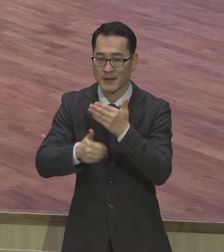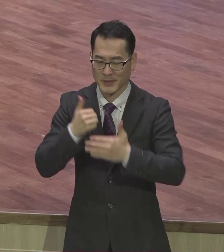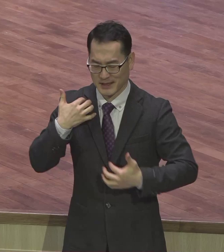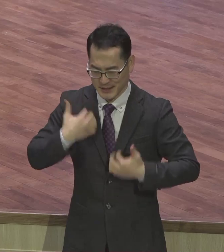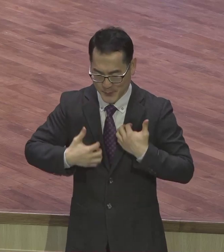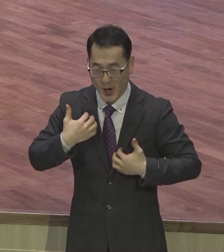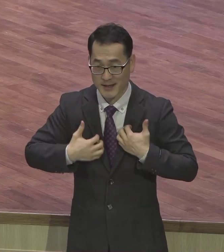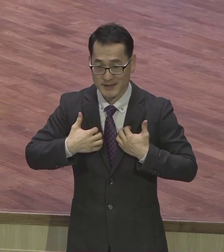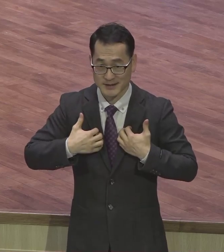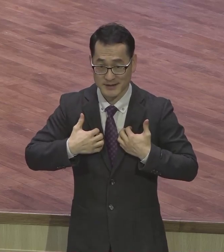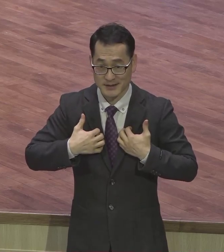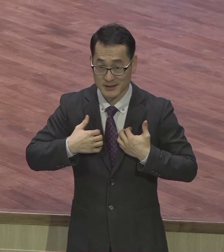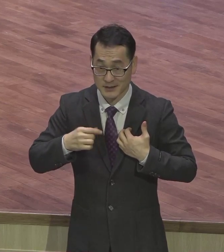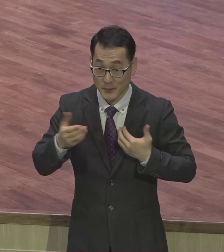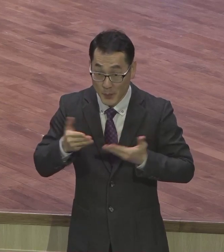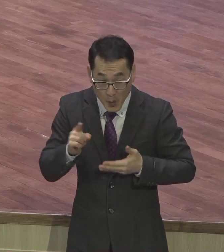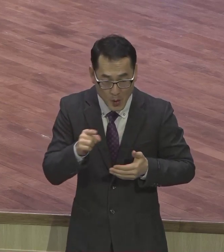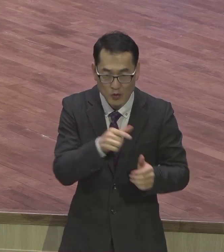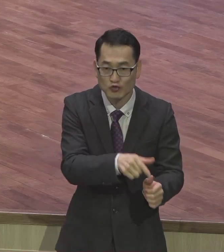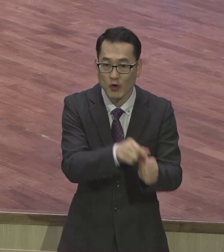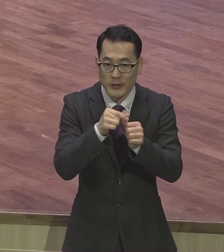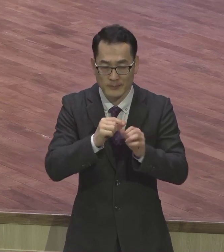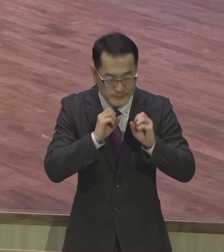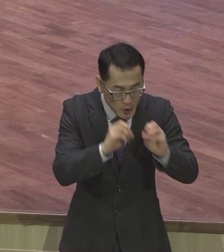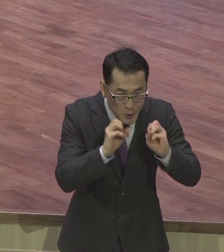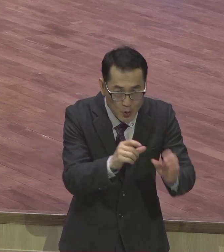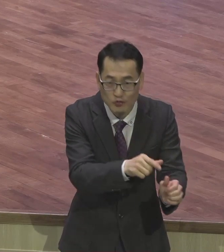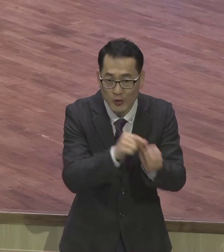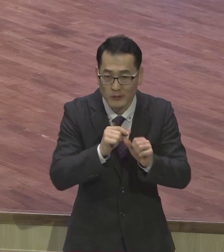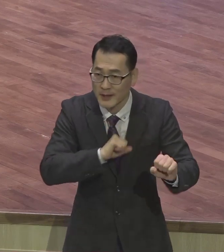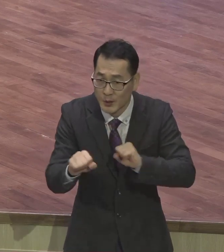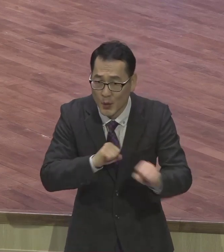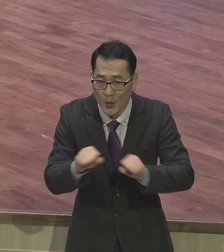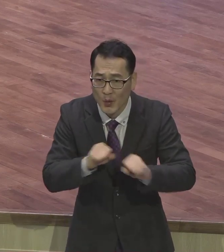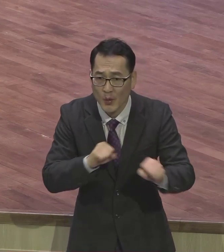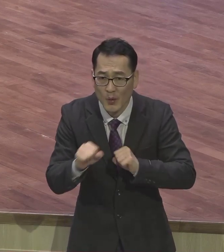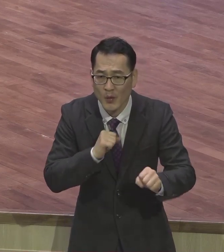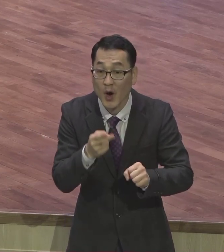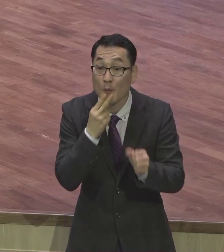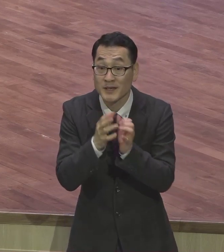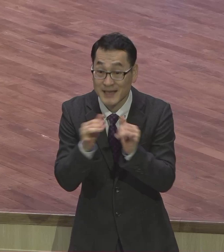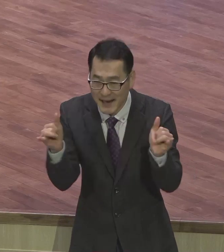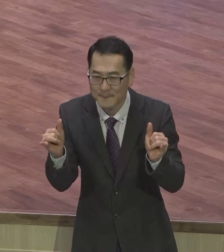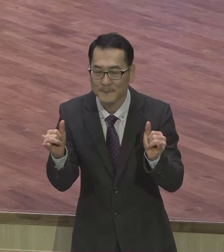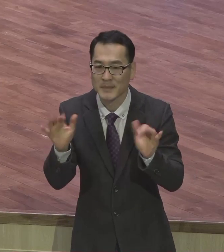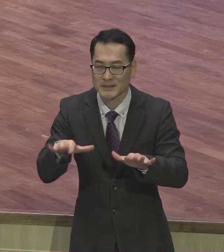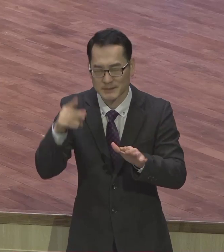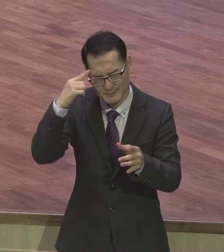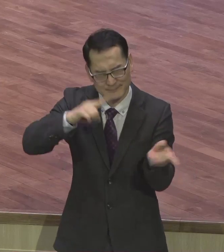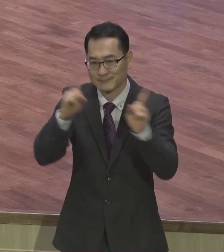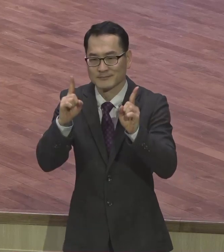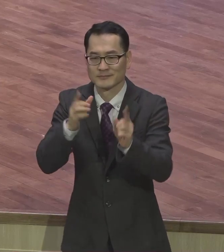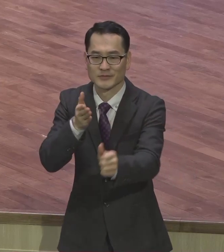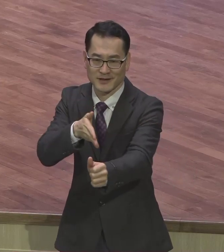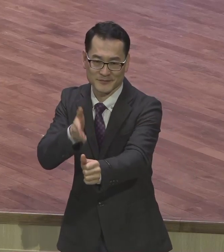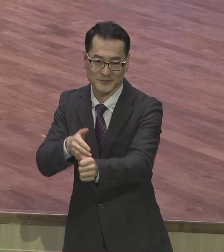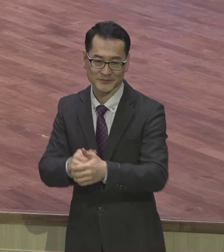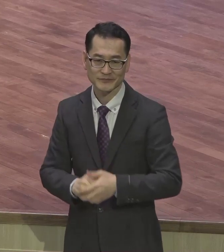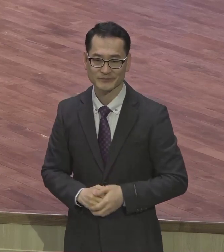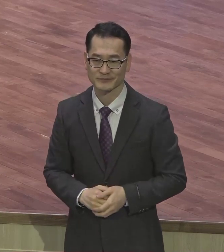생명구원에 관심이 없는 분들은 오늘 이후로 관심 좀 가져보시기 바랍니다. 어떻게 변화되는가를 여러분 처음 하게